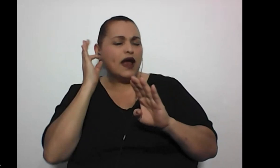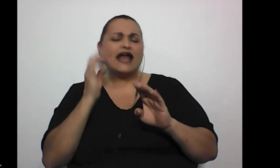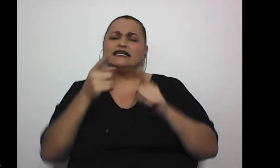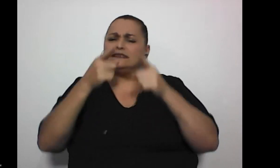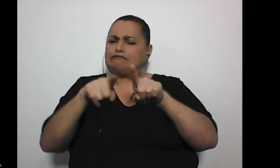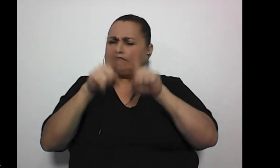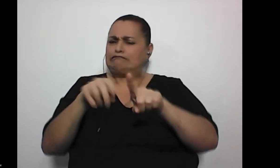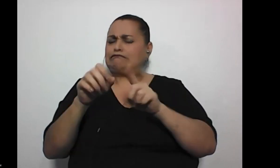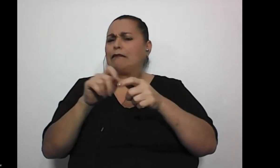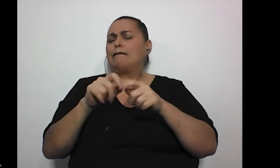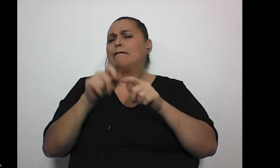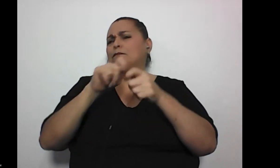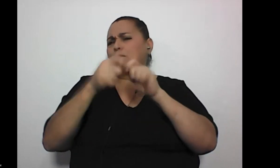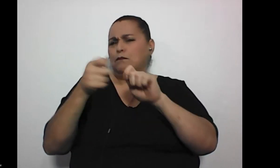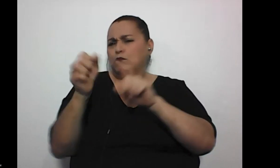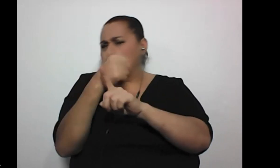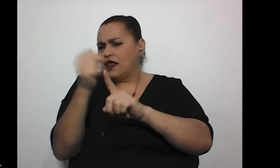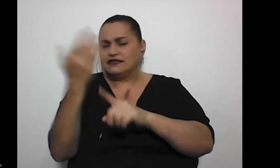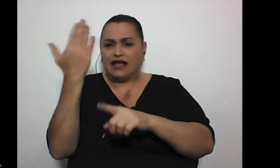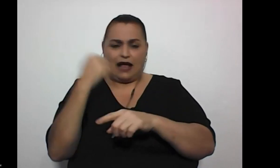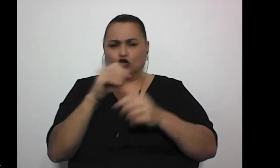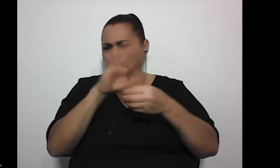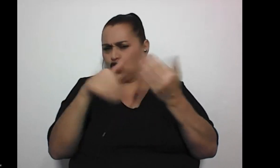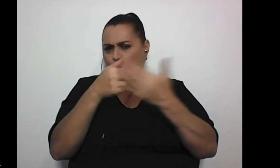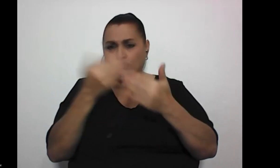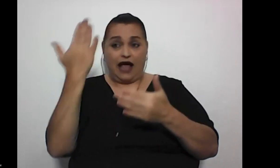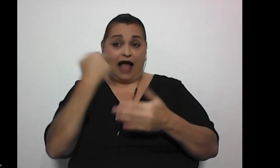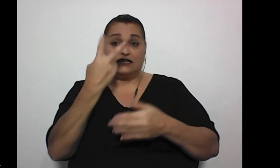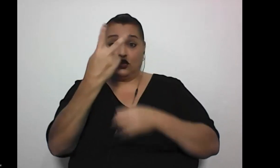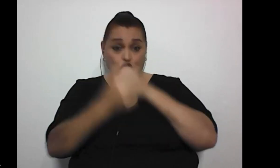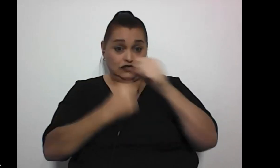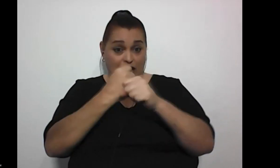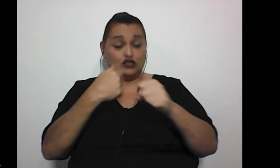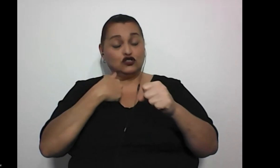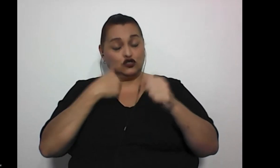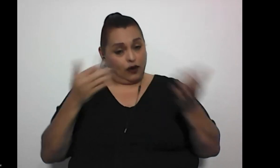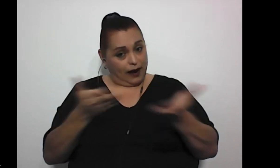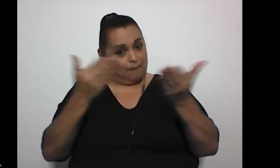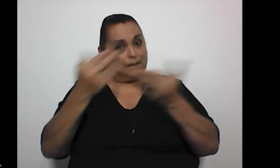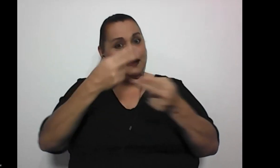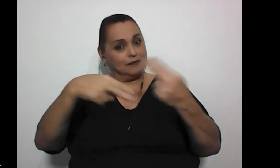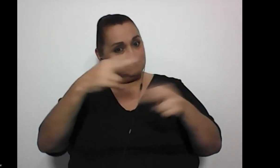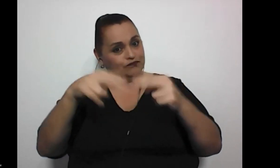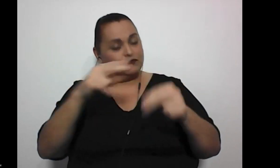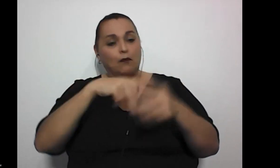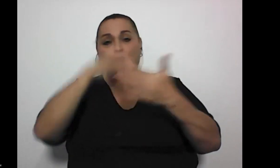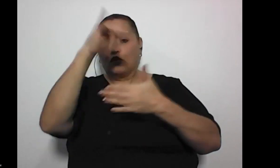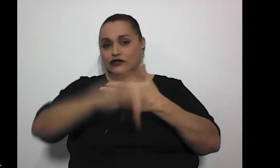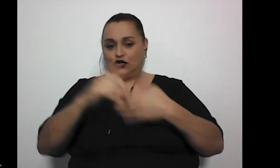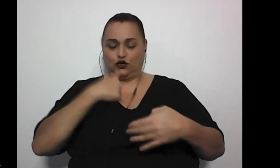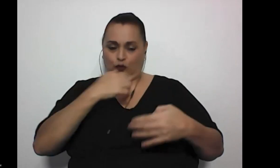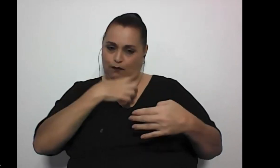y desde hace aproximadamente dos años decidí emprender mi propio proyecto a nivel personal, entonces tengo mi